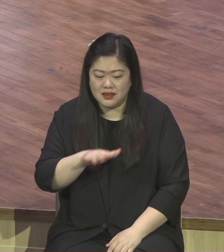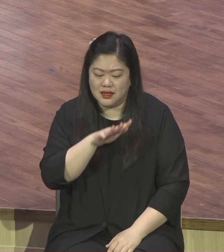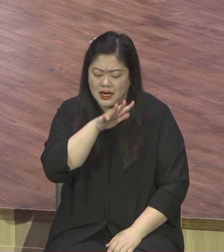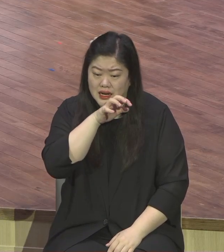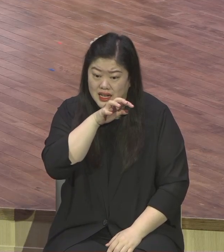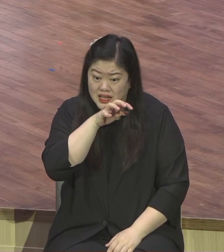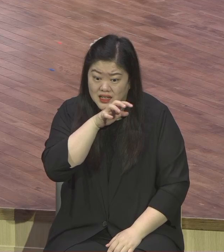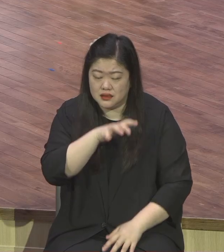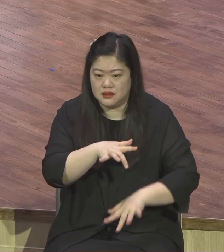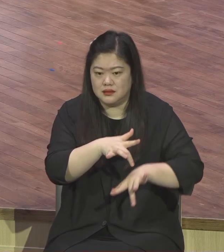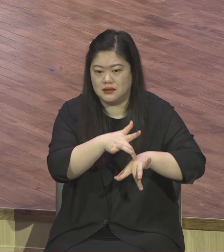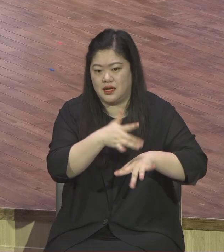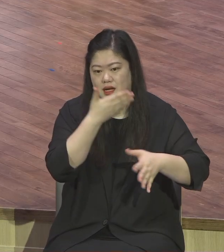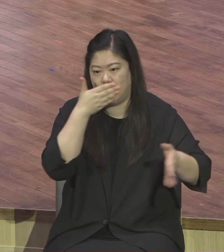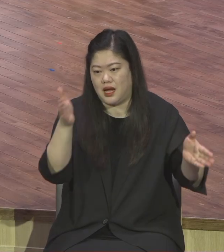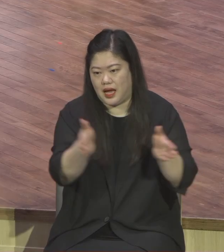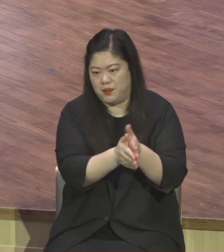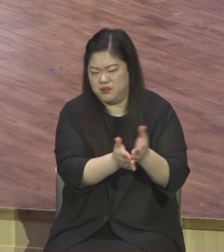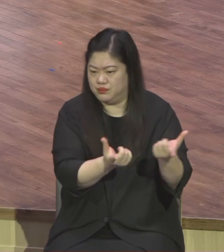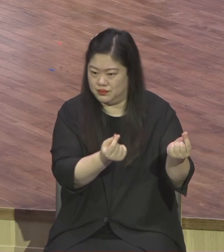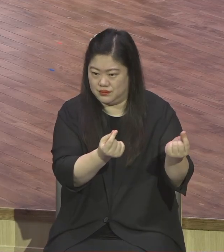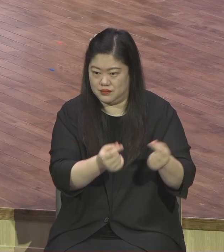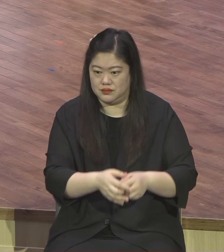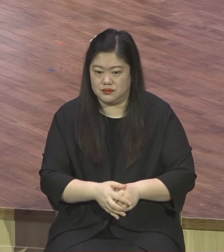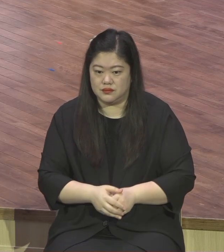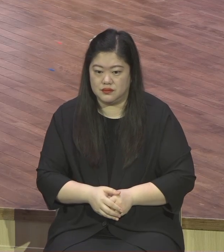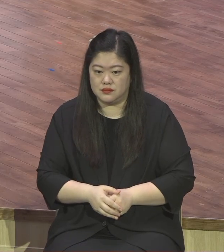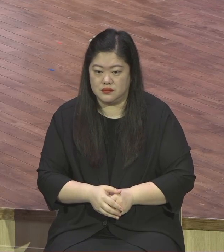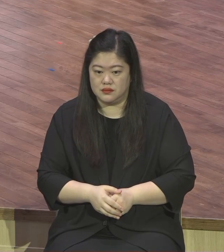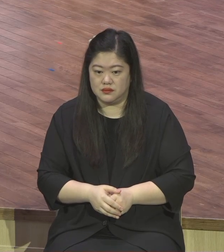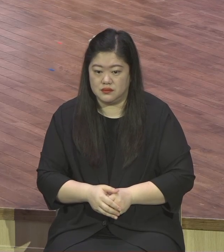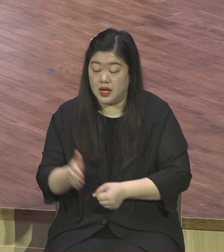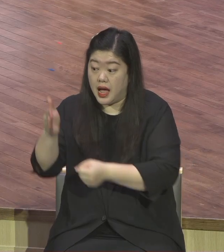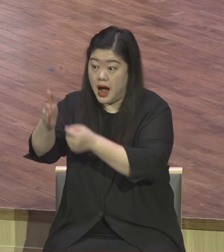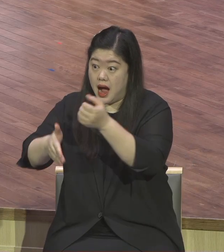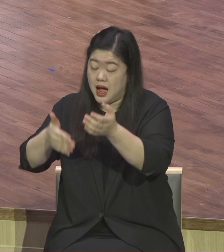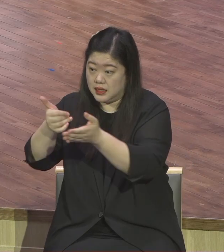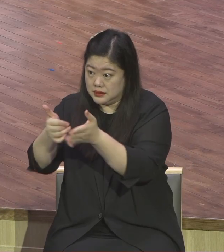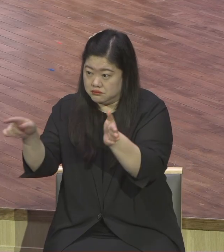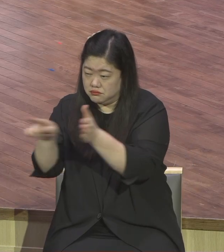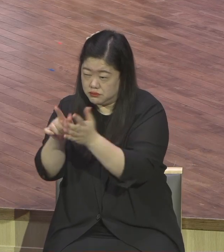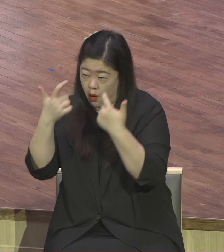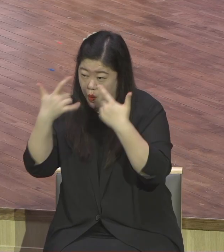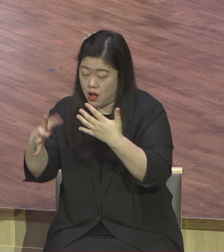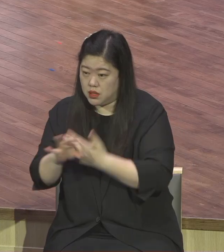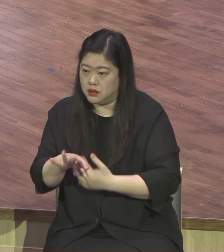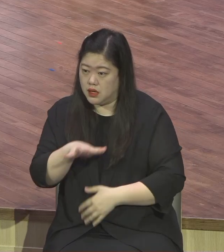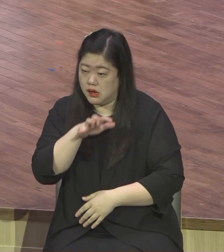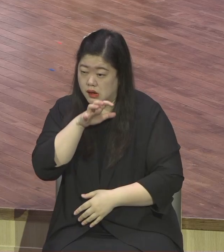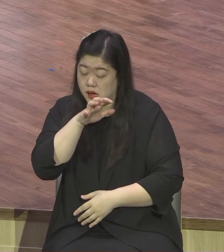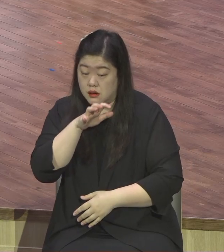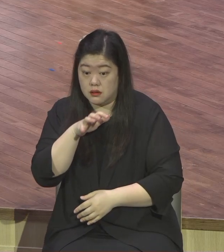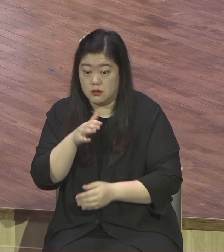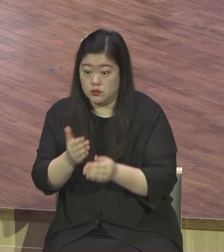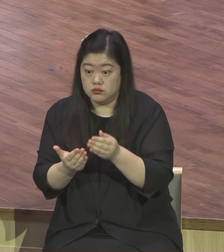속았다라는 표현이에요. 은혜와 감사체질 되시기 바랍니다. 체질이죠. 체질. 왜 부정적이야. 왜